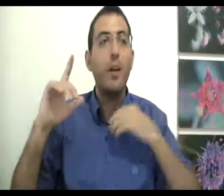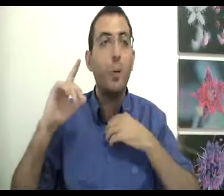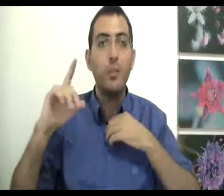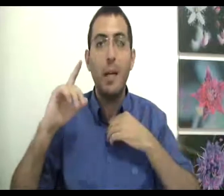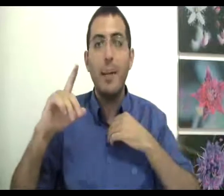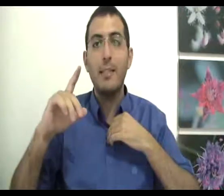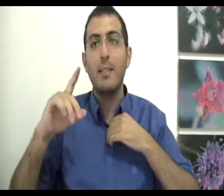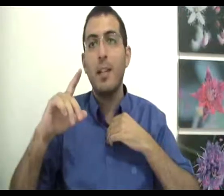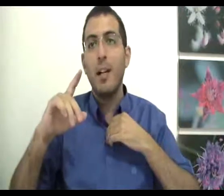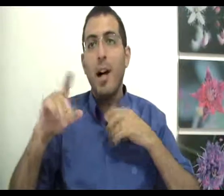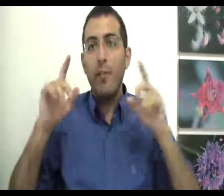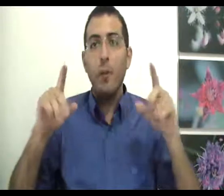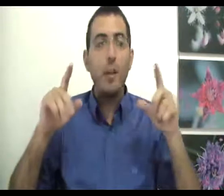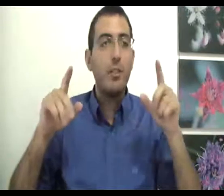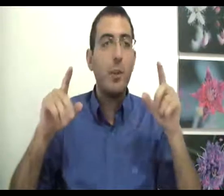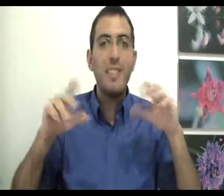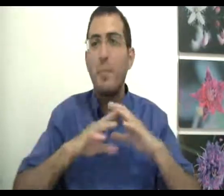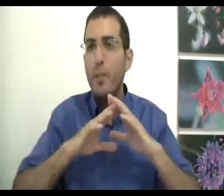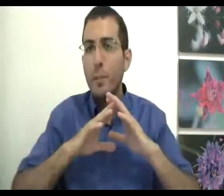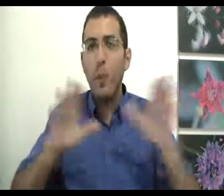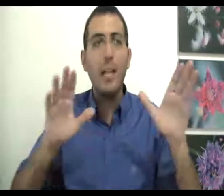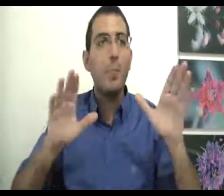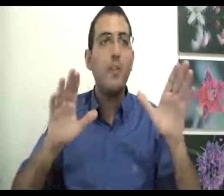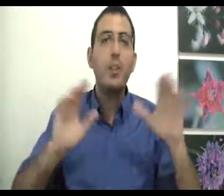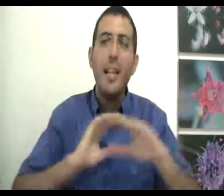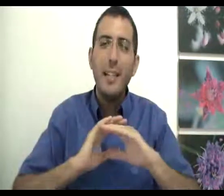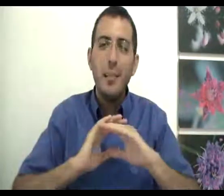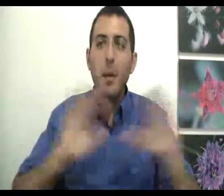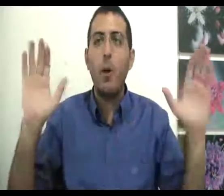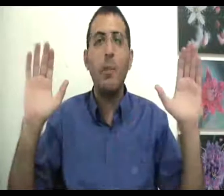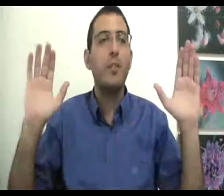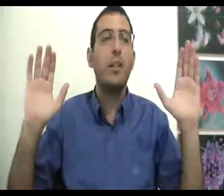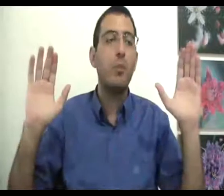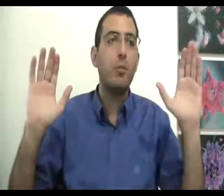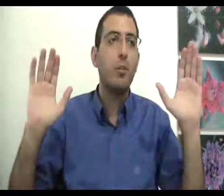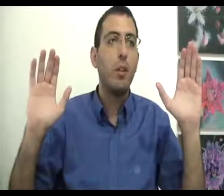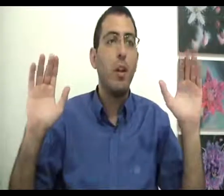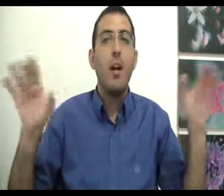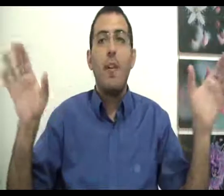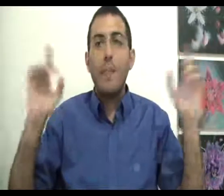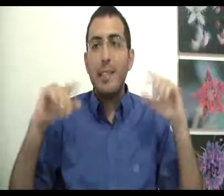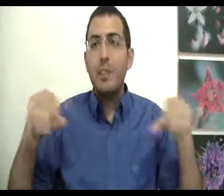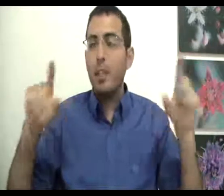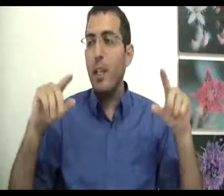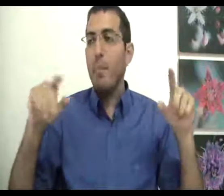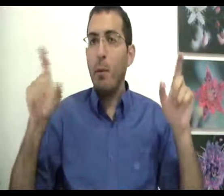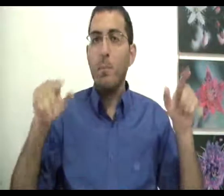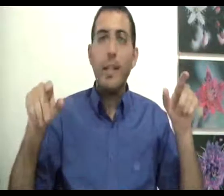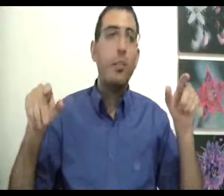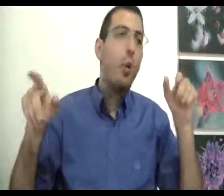אחוז מאמץ עבור מה שאתה רוצה באופן מוחלט, באופן שאין מקום לוותרנות. ומצד שני, בו זמנית תוך